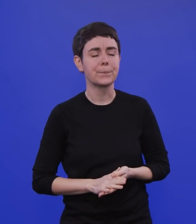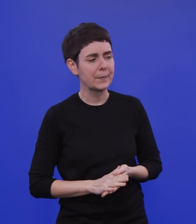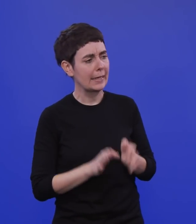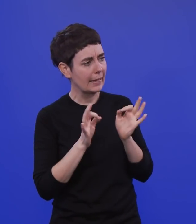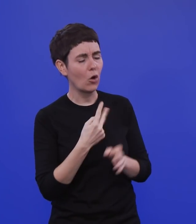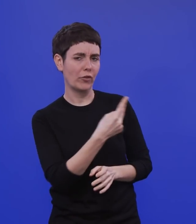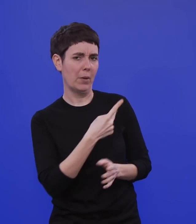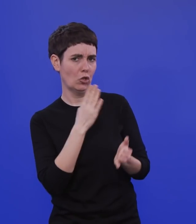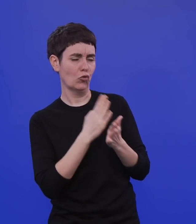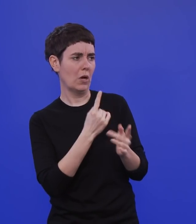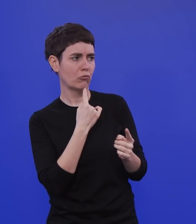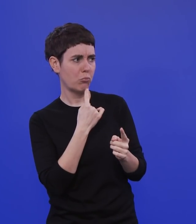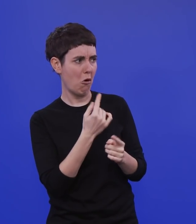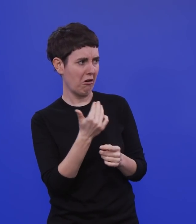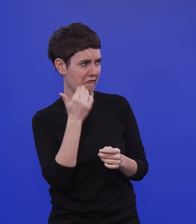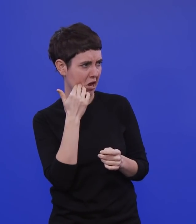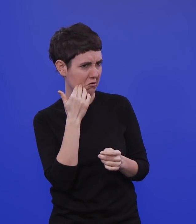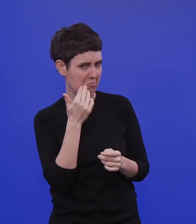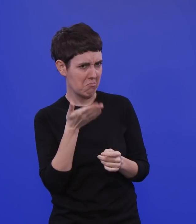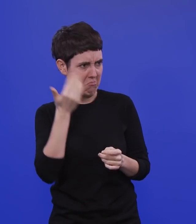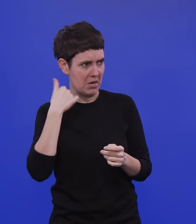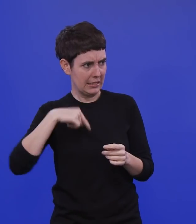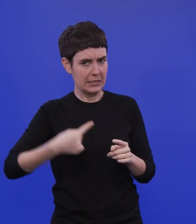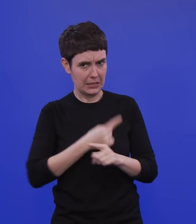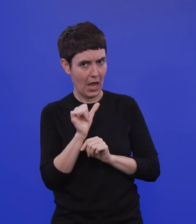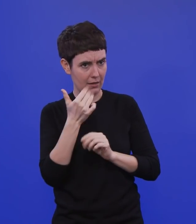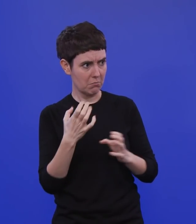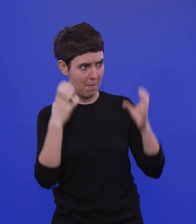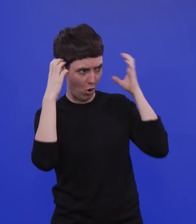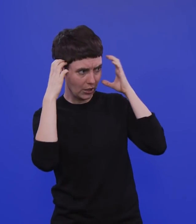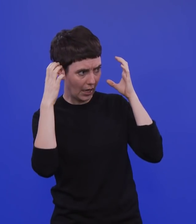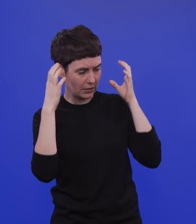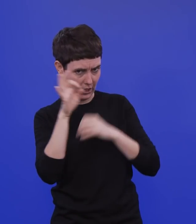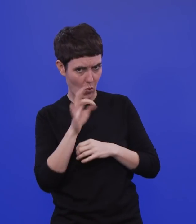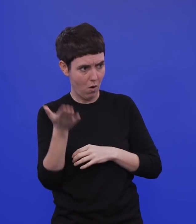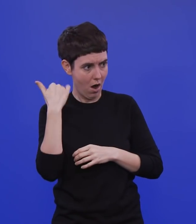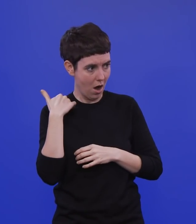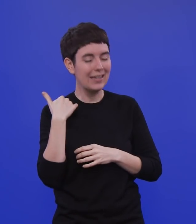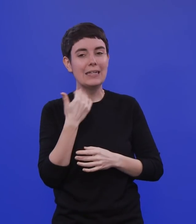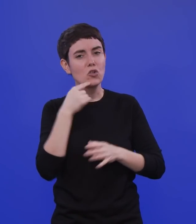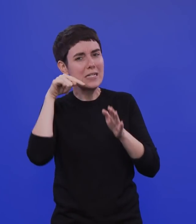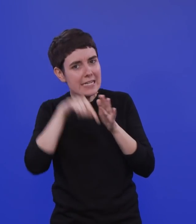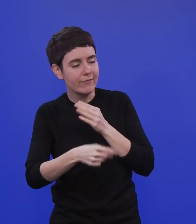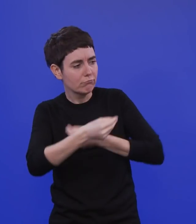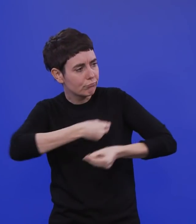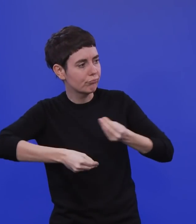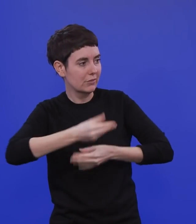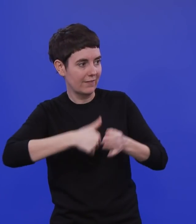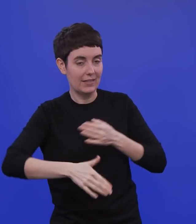ersten Podcast im neuen Jahr. Nach Weihnachten. Wir jedenfalls dieses Phänomen ja im Detail besprochen. dass es so ist, dass in der großen